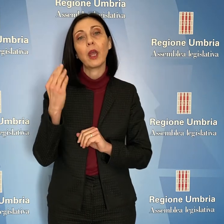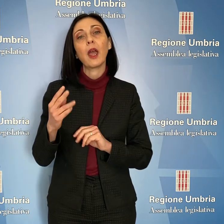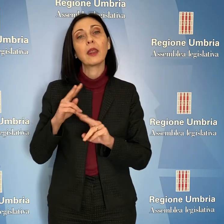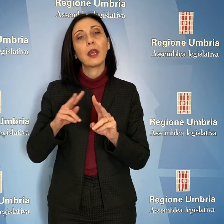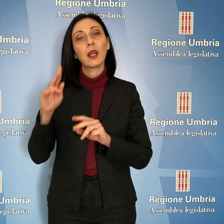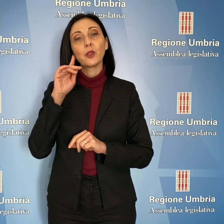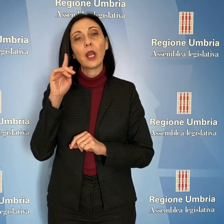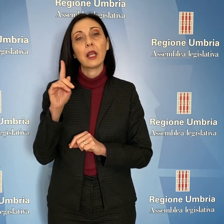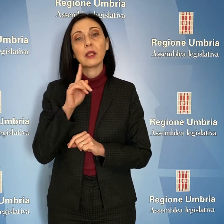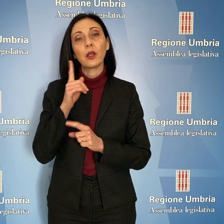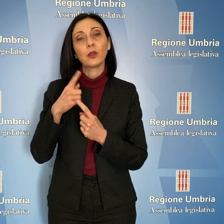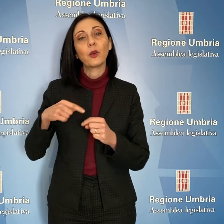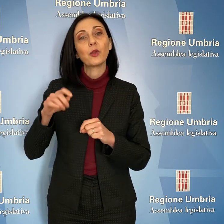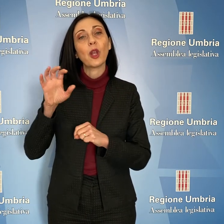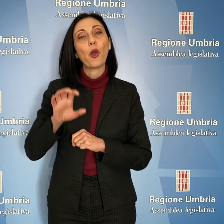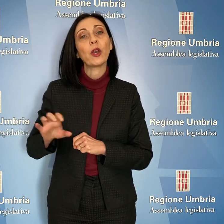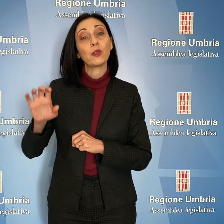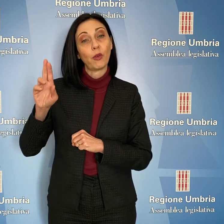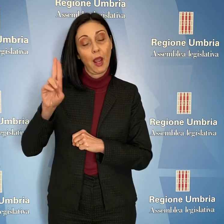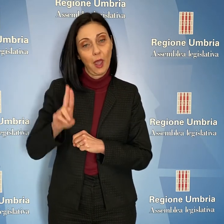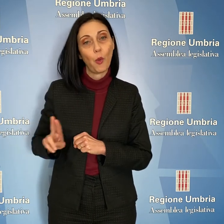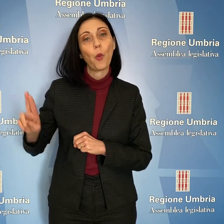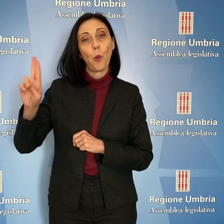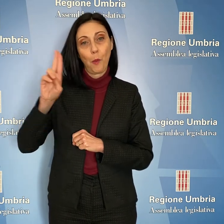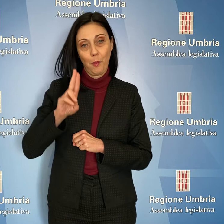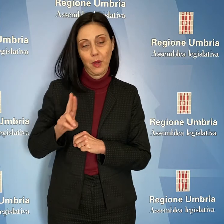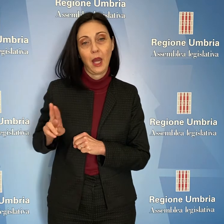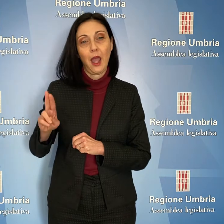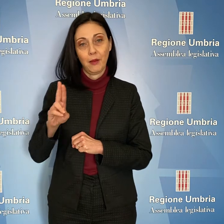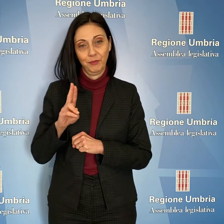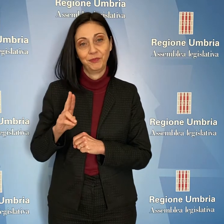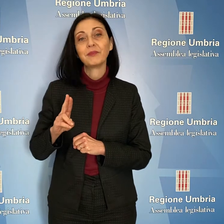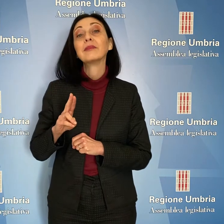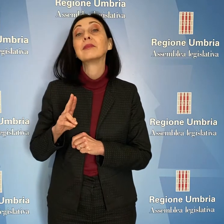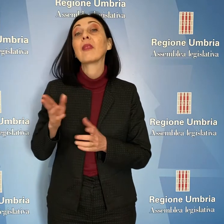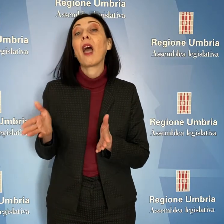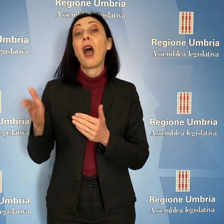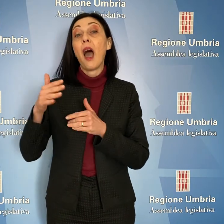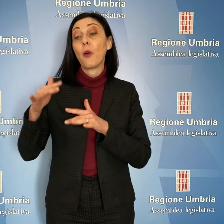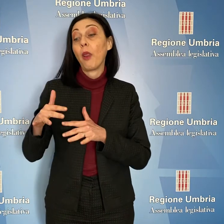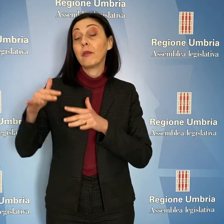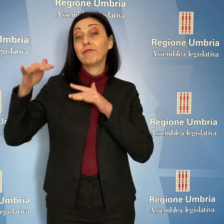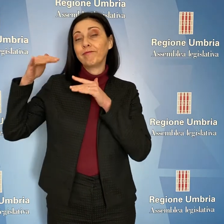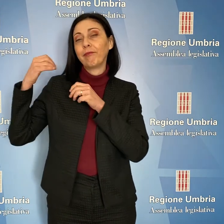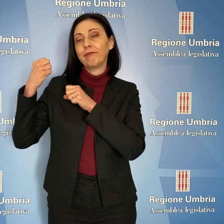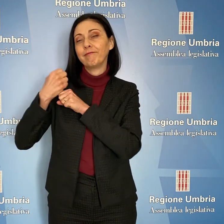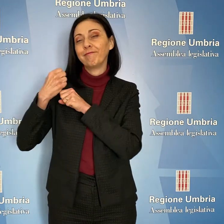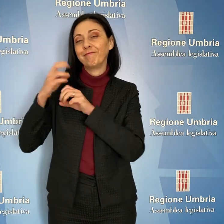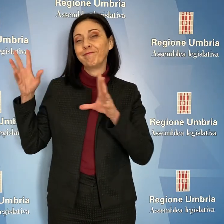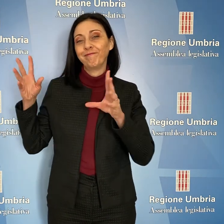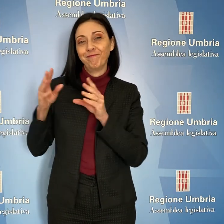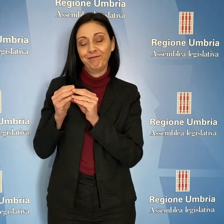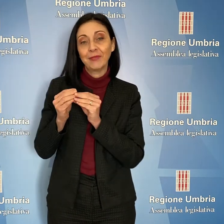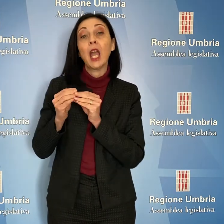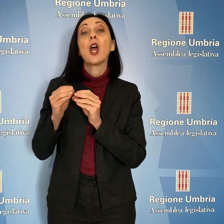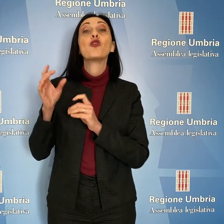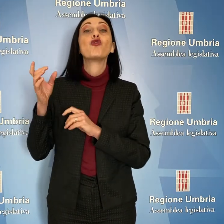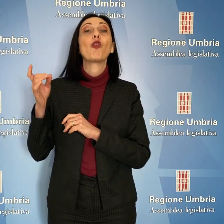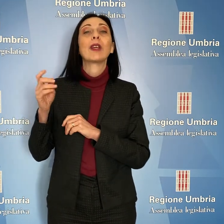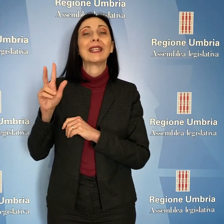nazionale SOR di Consiglio regionale dell'Umbria. Questa la sintesi della seduta d'aula di giovedì 3 dicembre 2020.